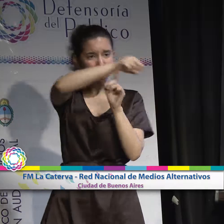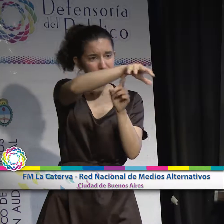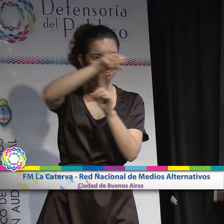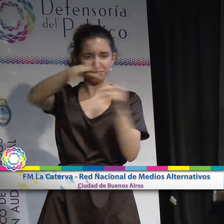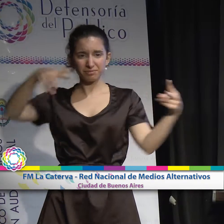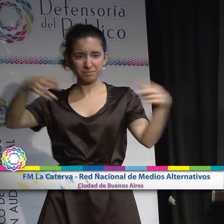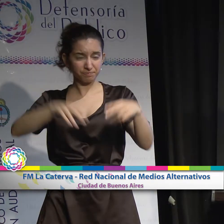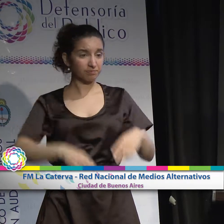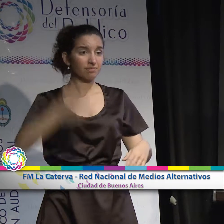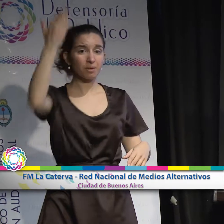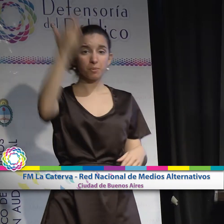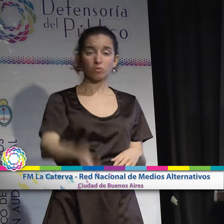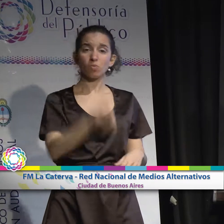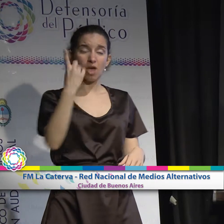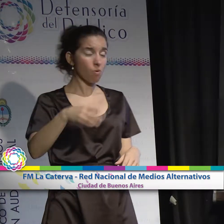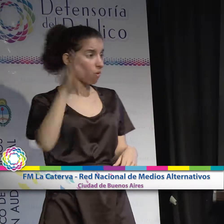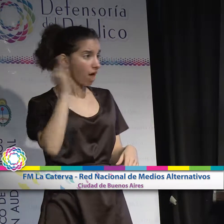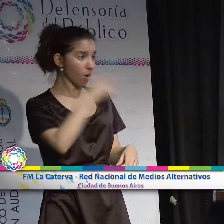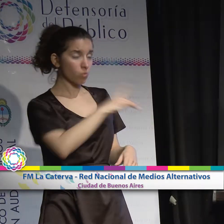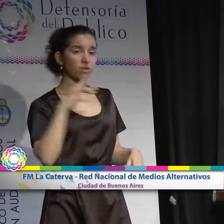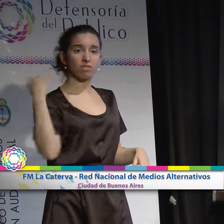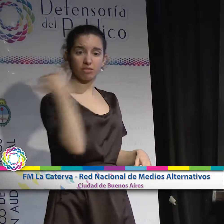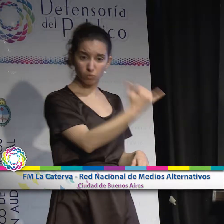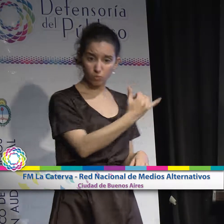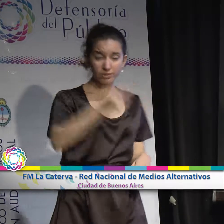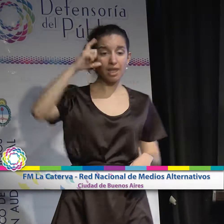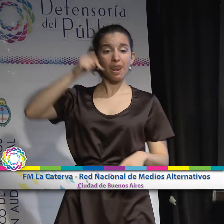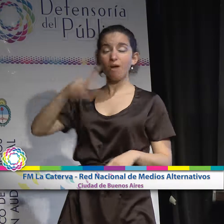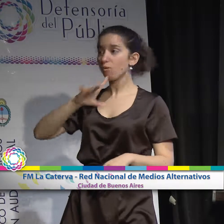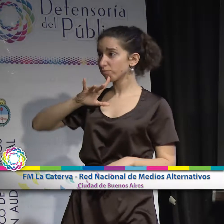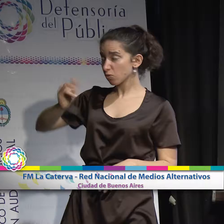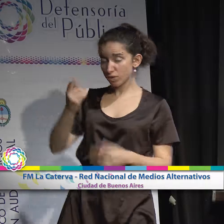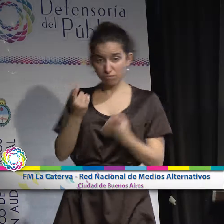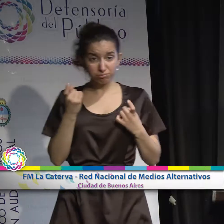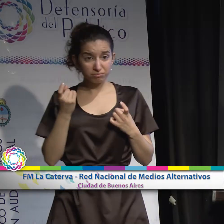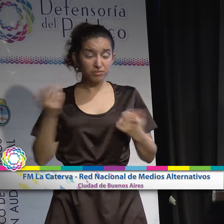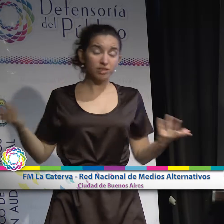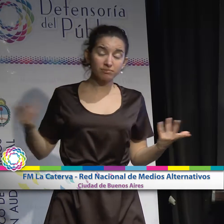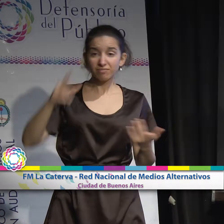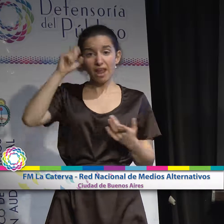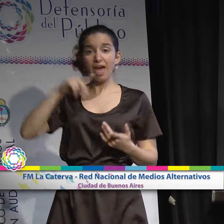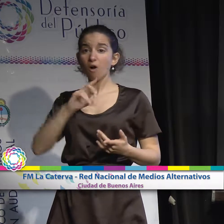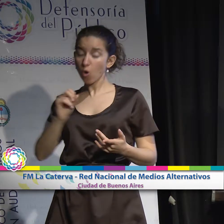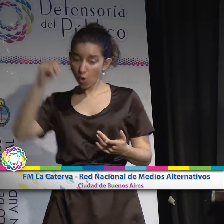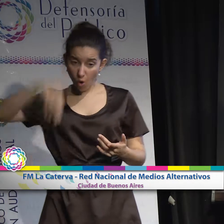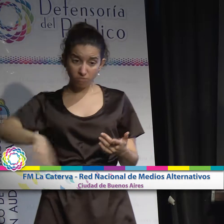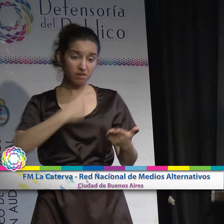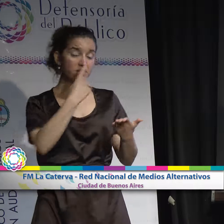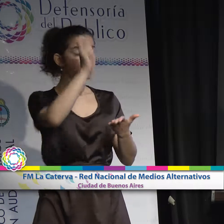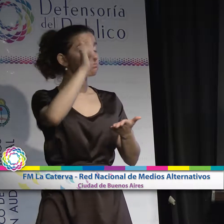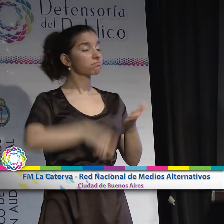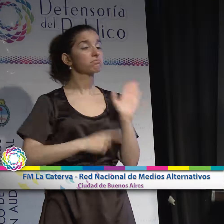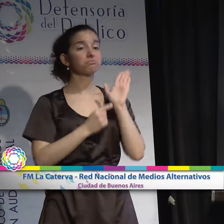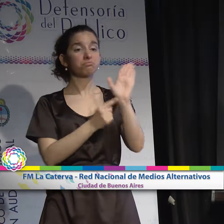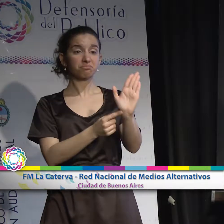por un oyente de nuestra radio. Enacom verificó la interferencia pero declaró textualmente en el acta que dejó firmada